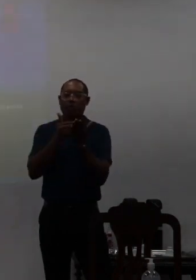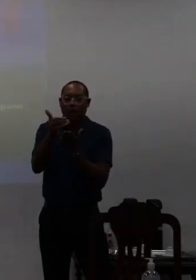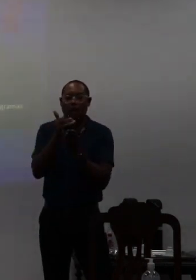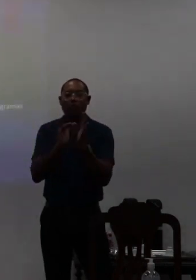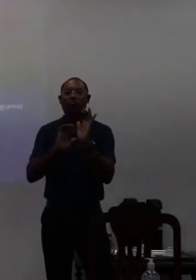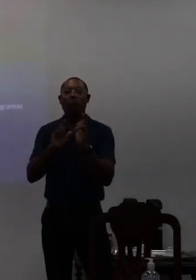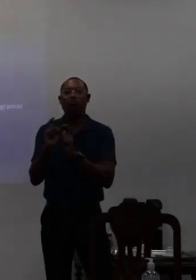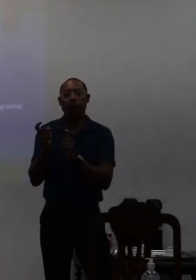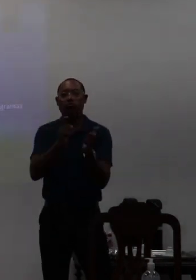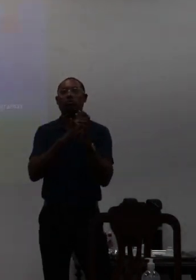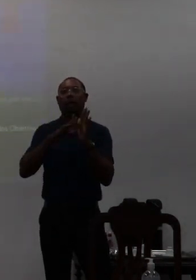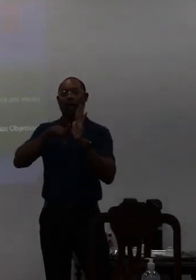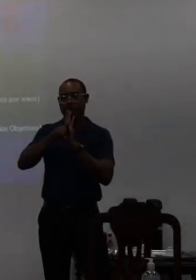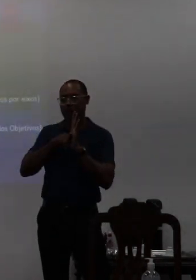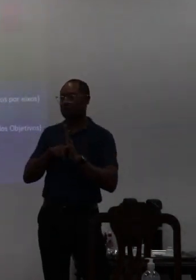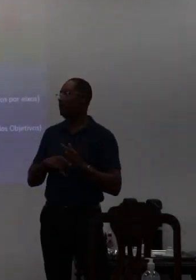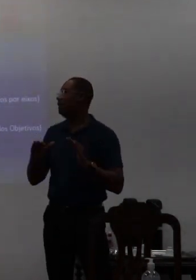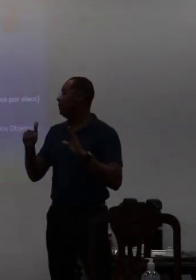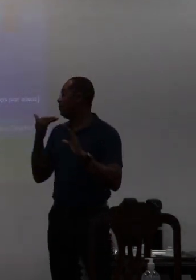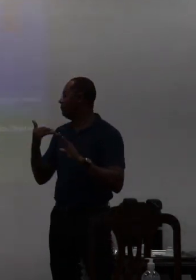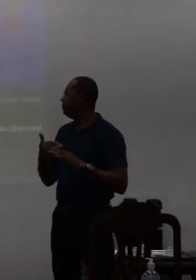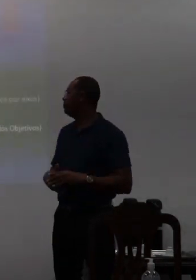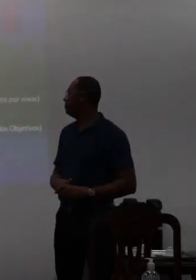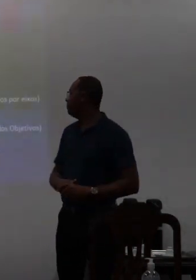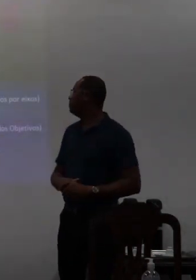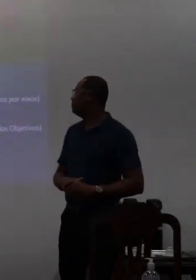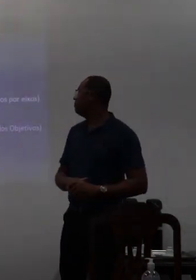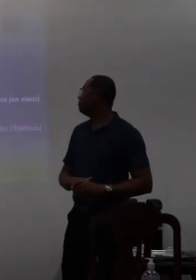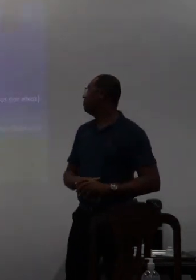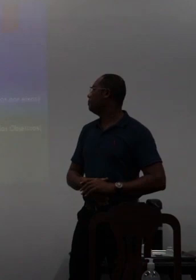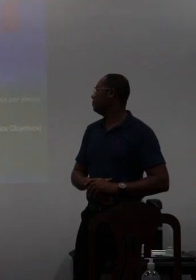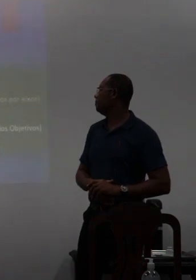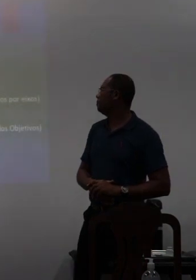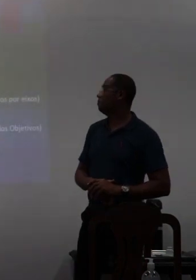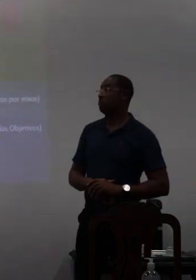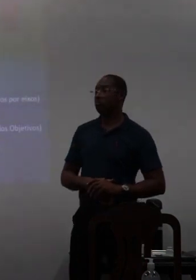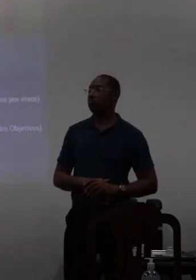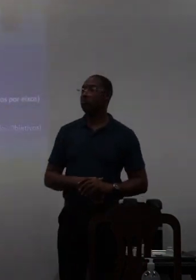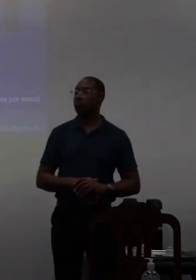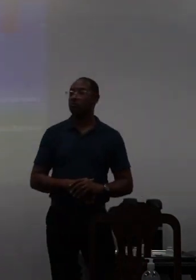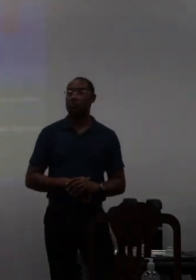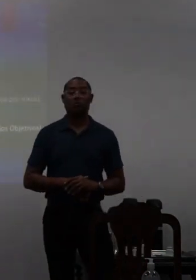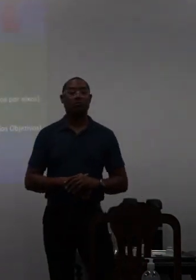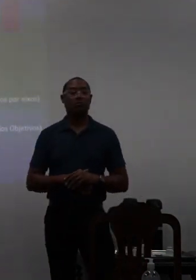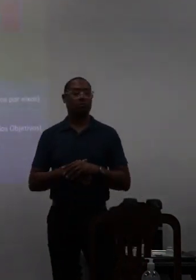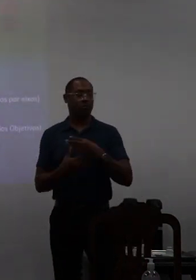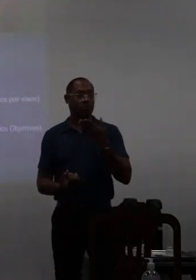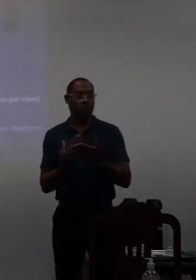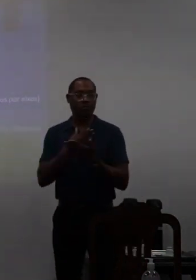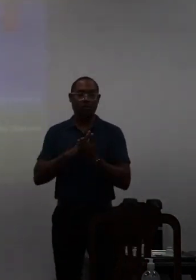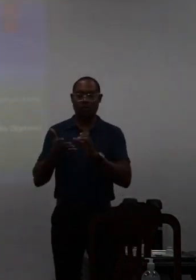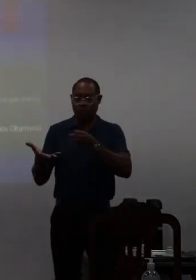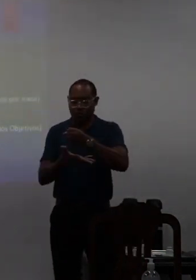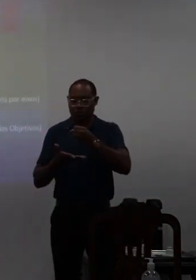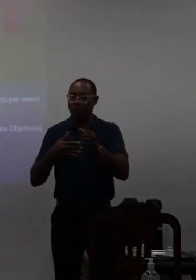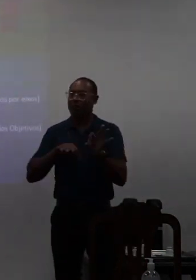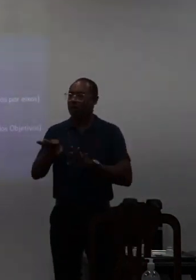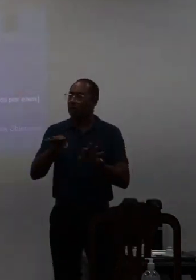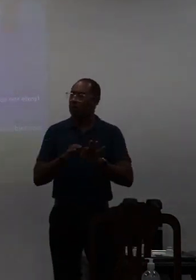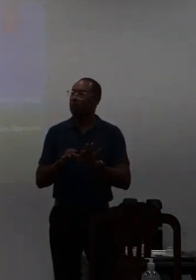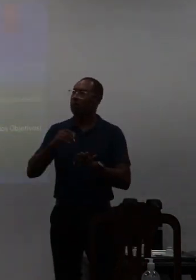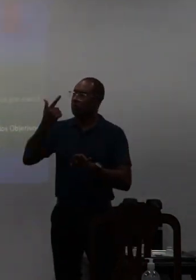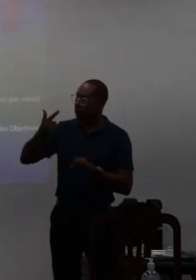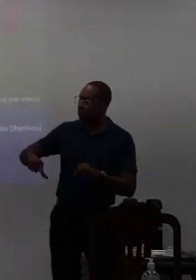evolutivas então assim como a nossa base é a construção com